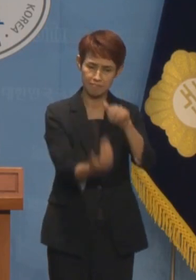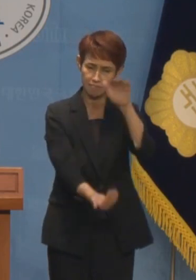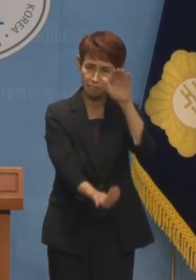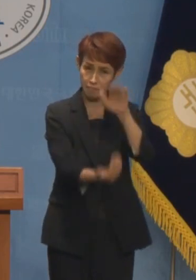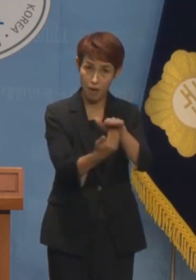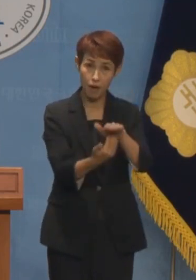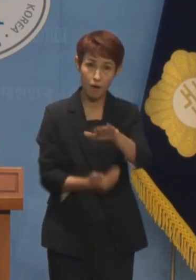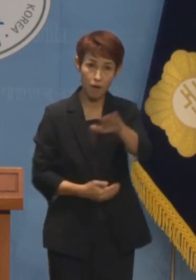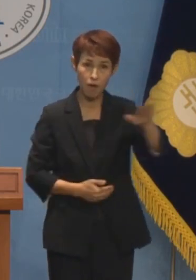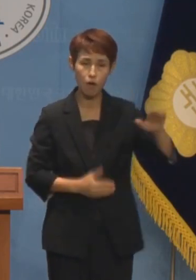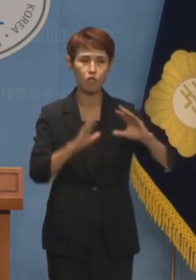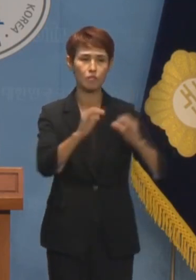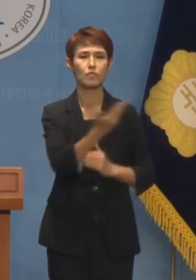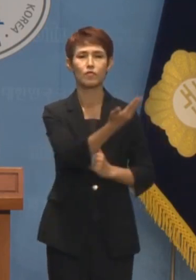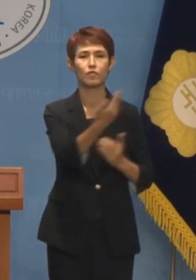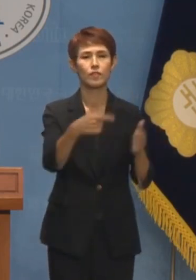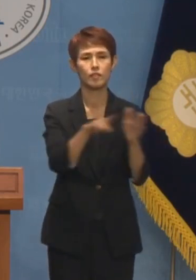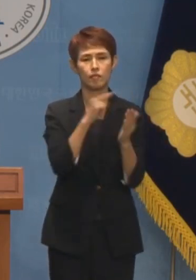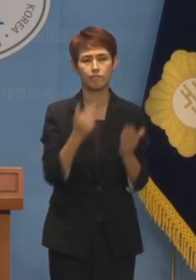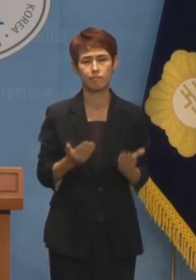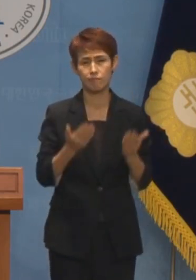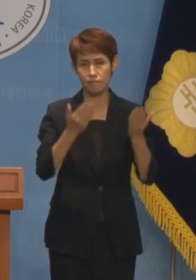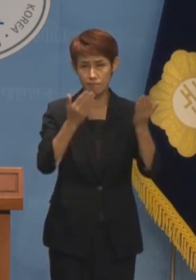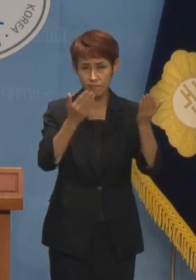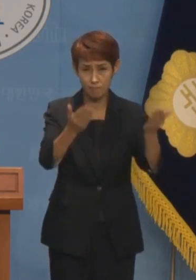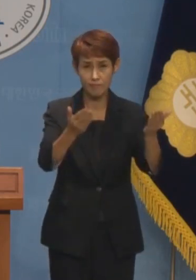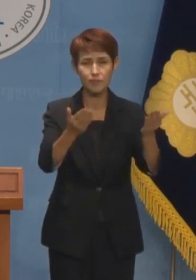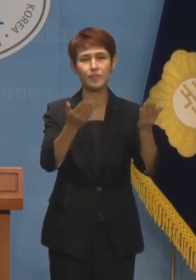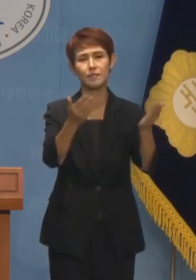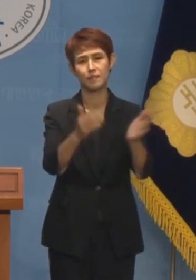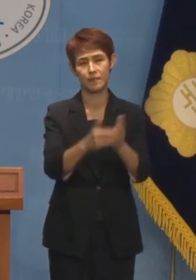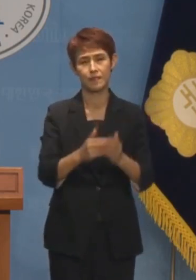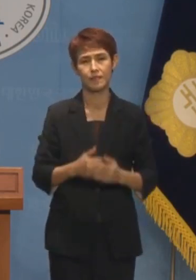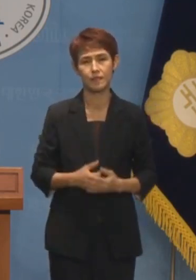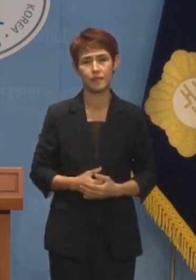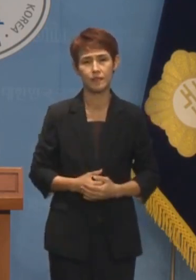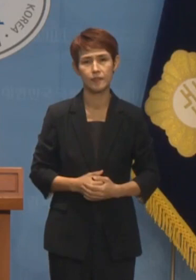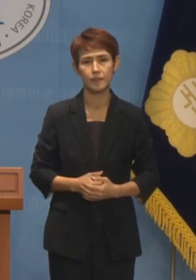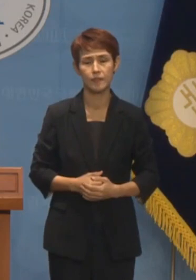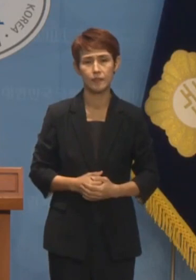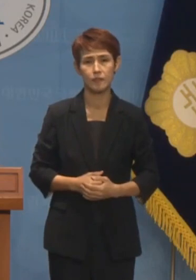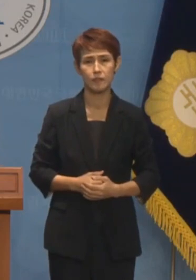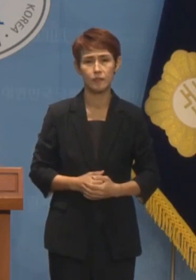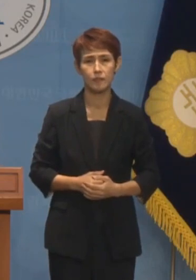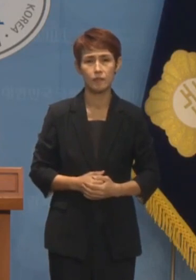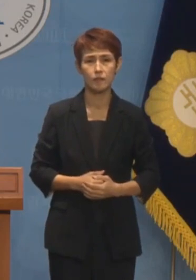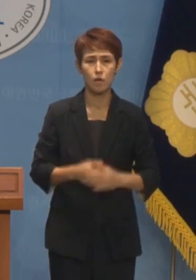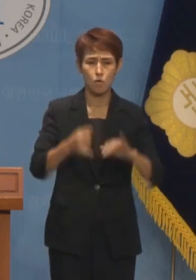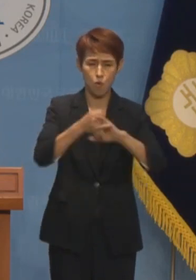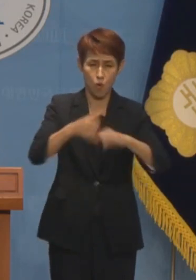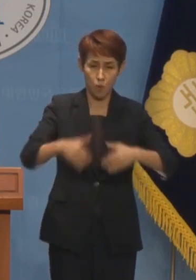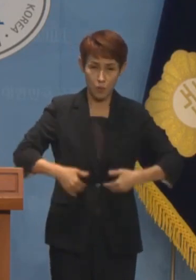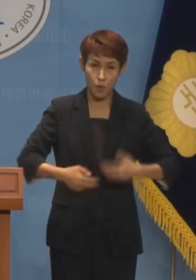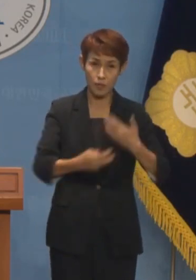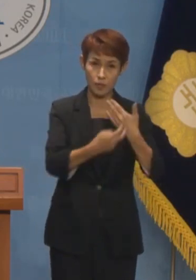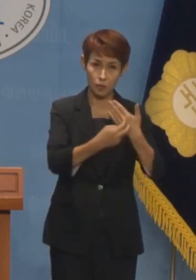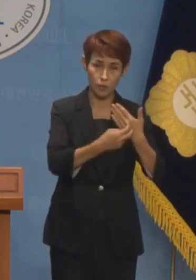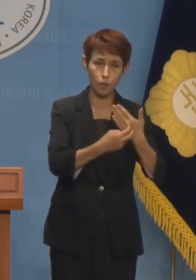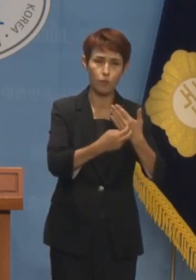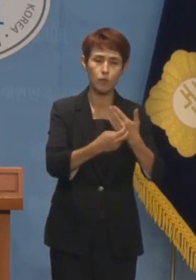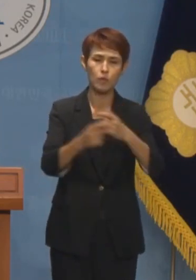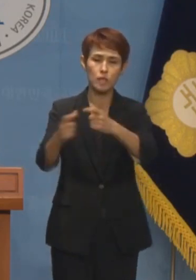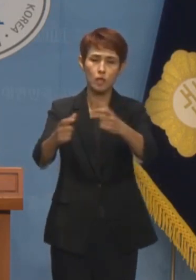국민을 위한 헌신으로 그 주춧돌 역할을 해왔습니다 하지만 필수의료와 지역의료